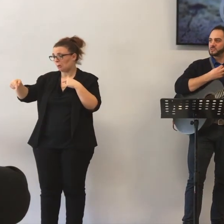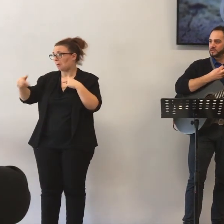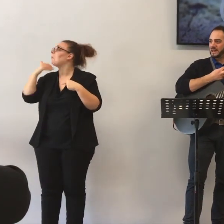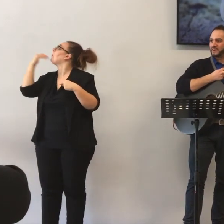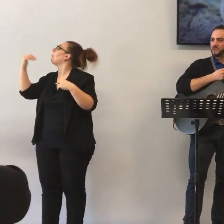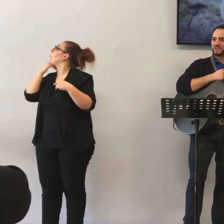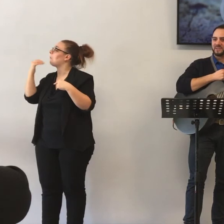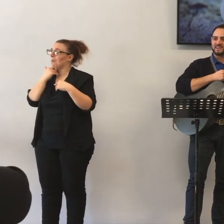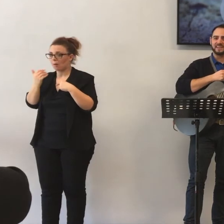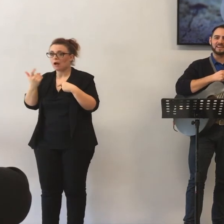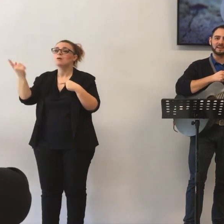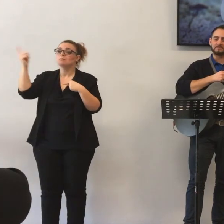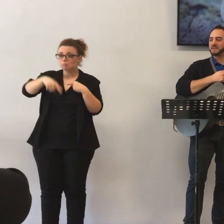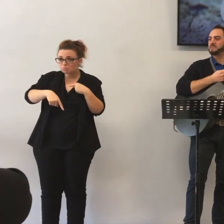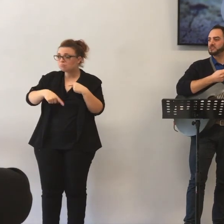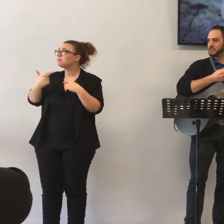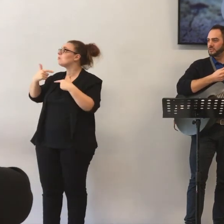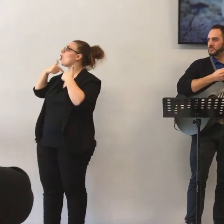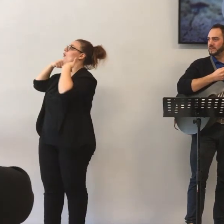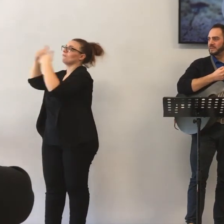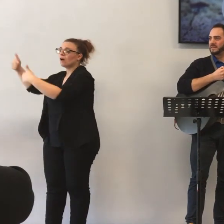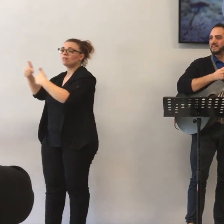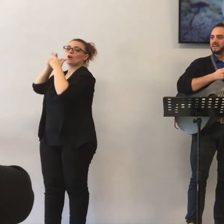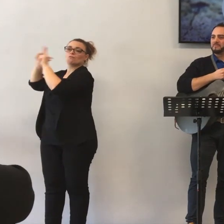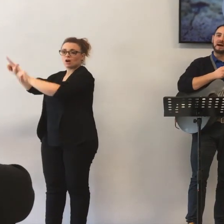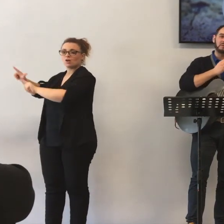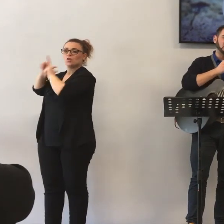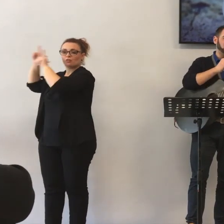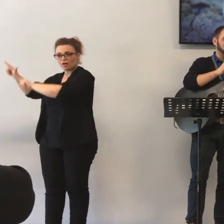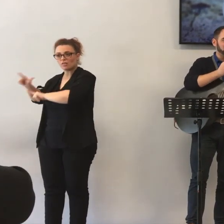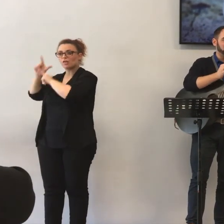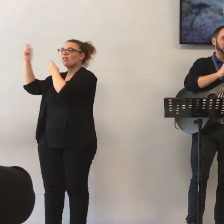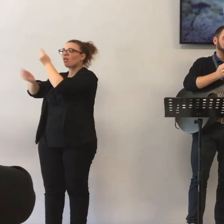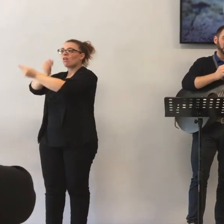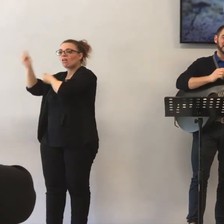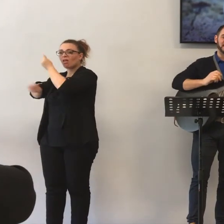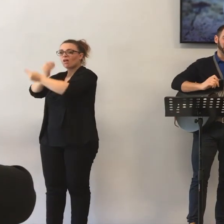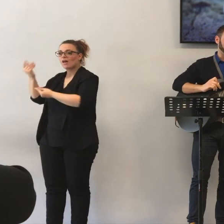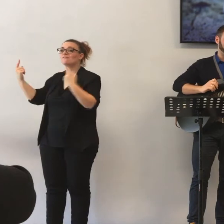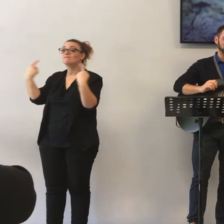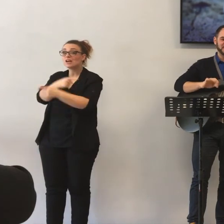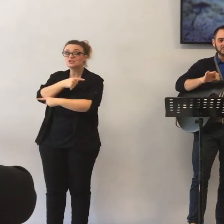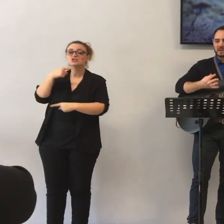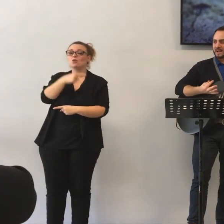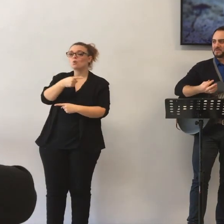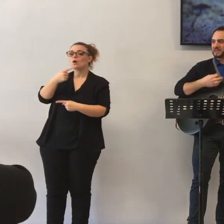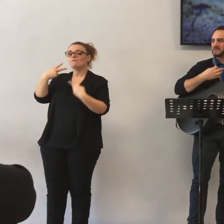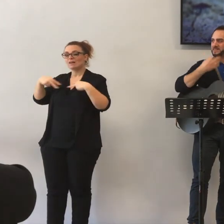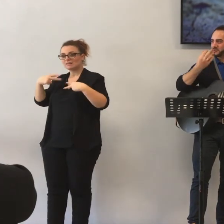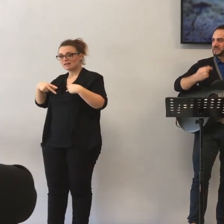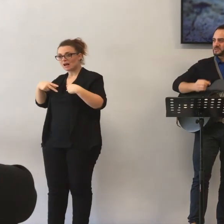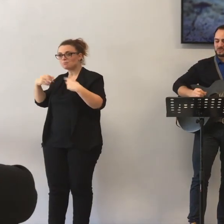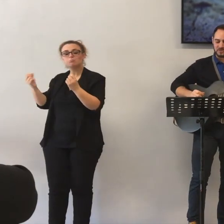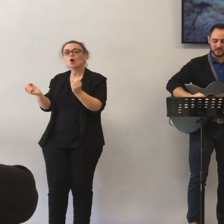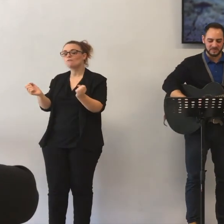Era stato insultarlo, prendermi i giochi di lui. Ma a quel punto ci fu un cambio della